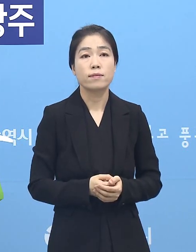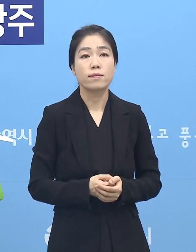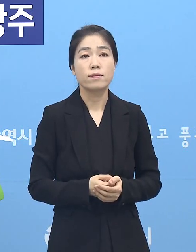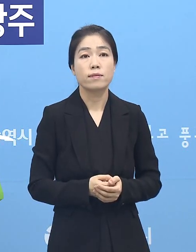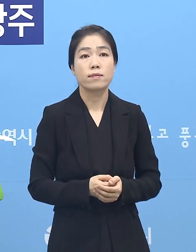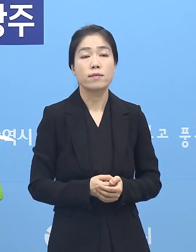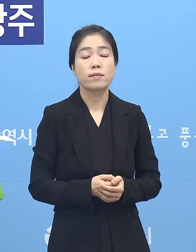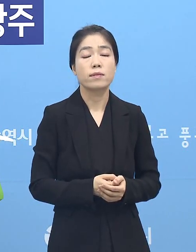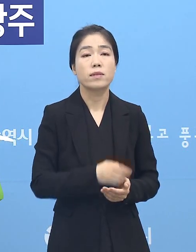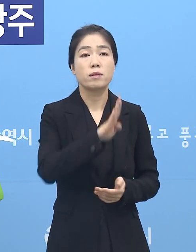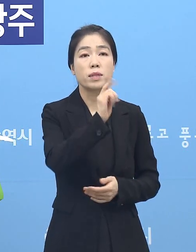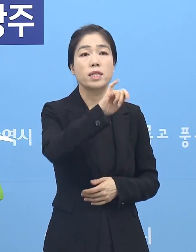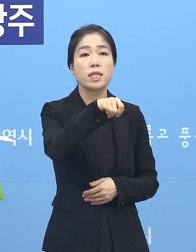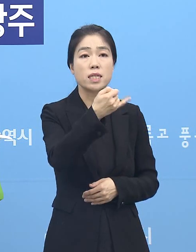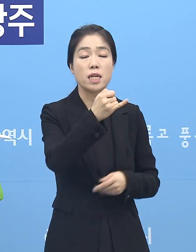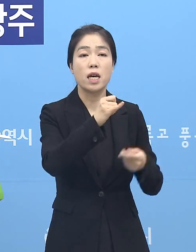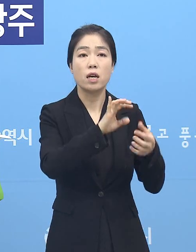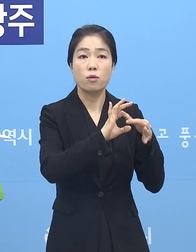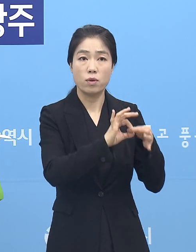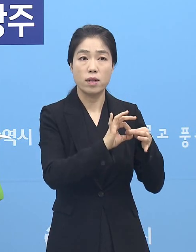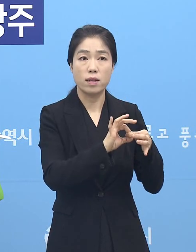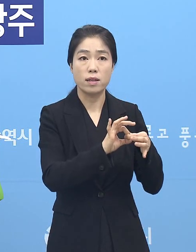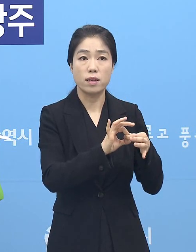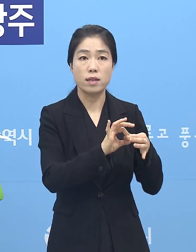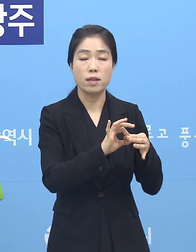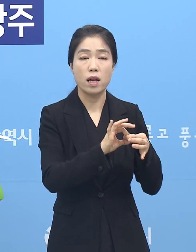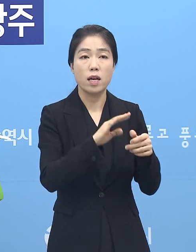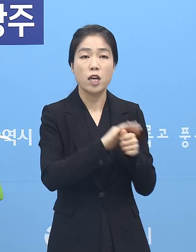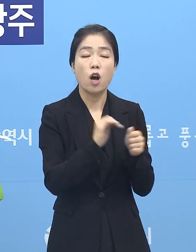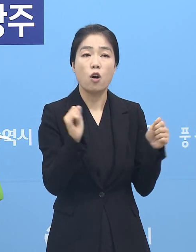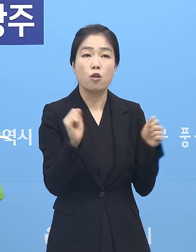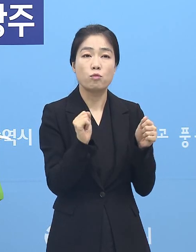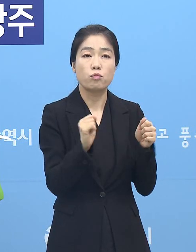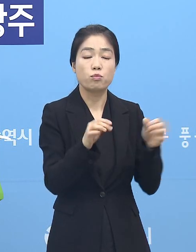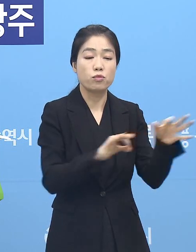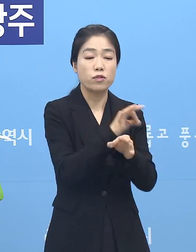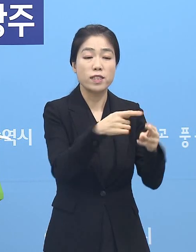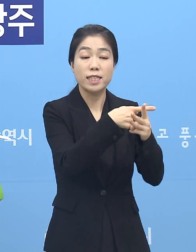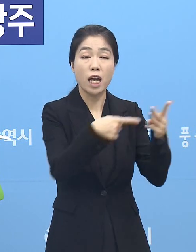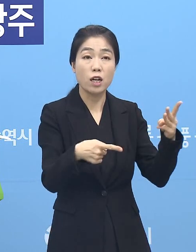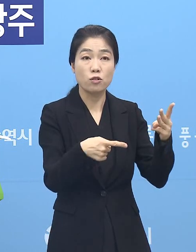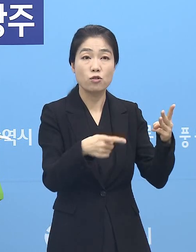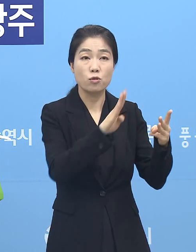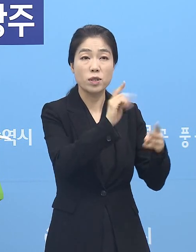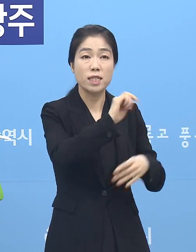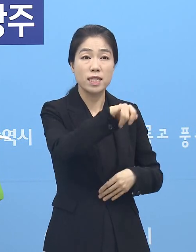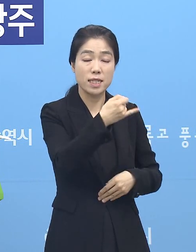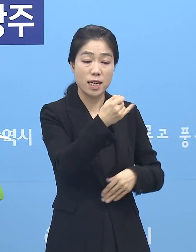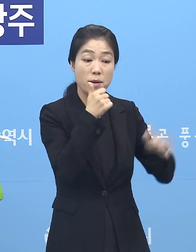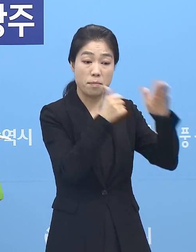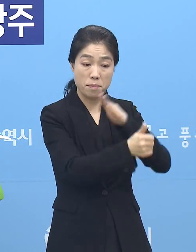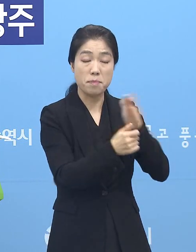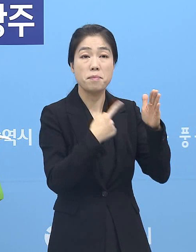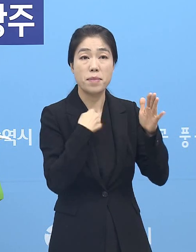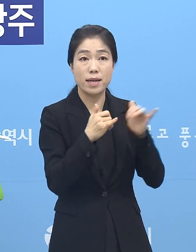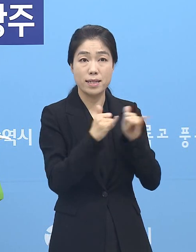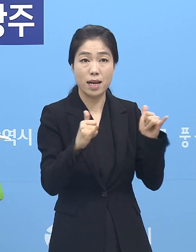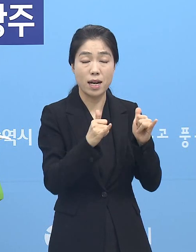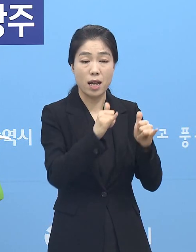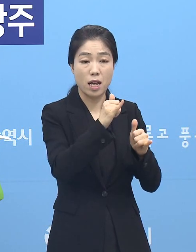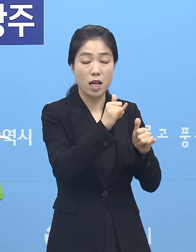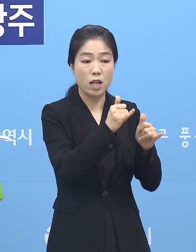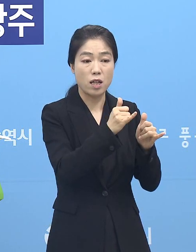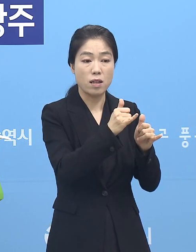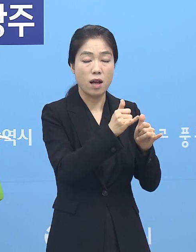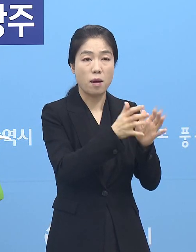BTJ열방센터 관련 조치사항입니다. 경부 상주 소재 BTJ열방센터 방문 시민이 저희들이 중앙에서